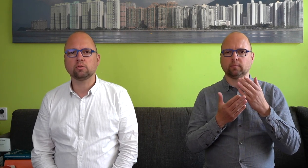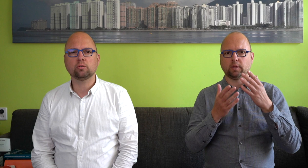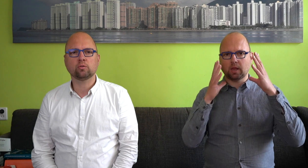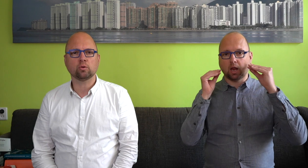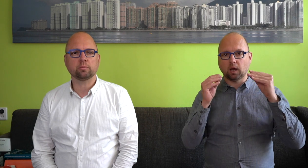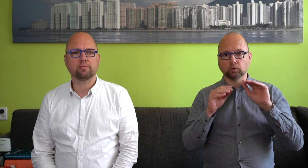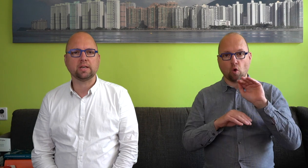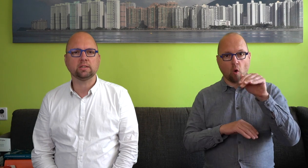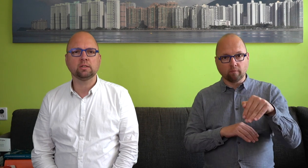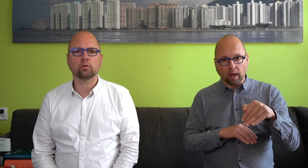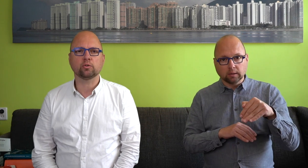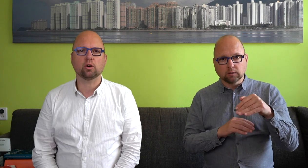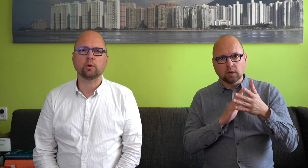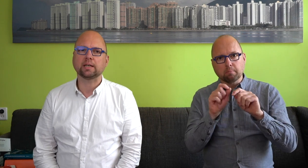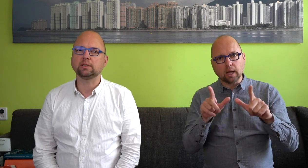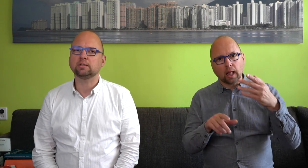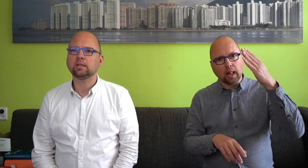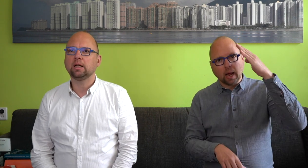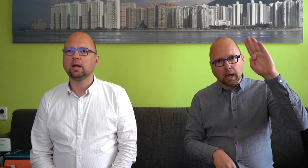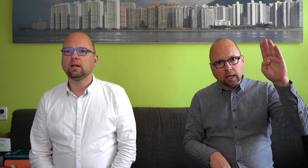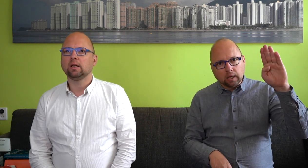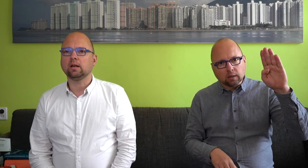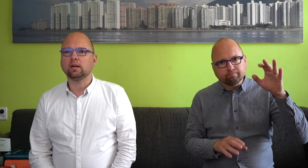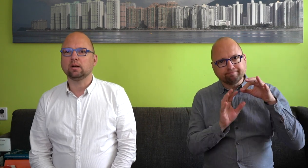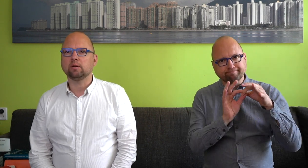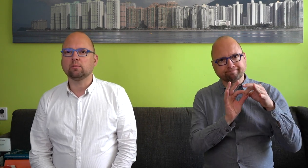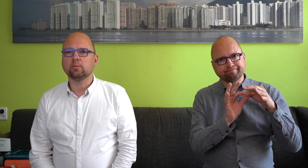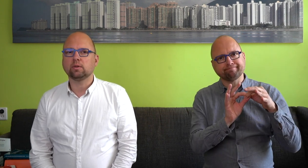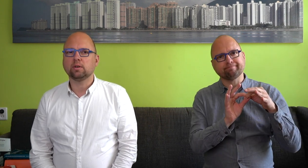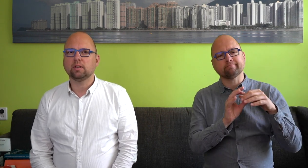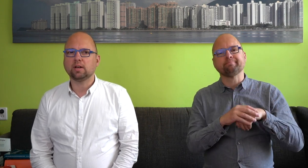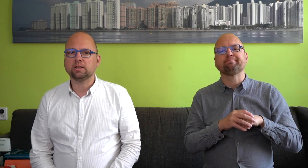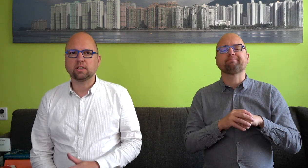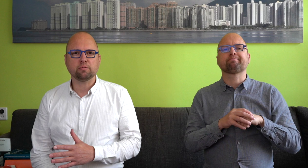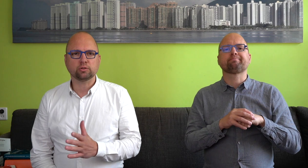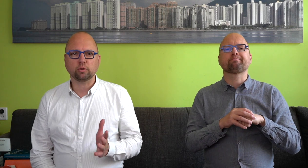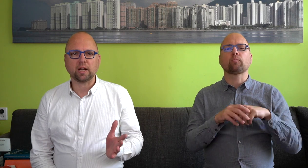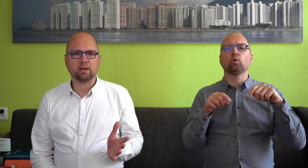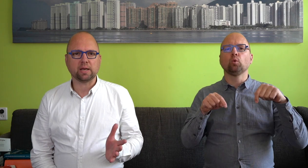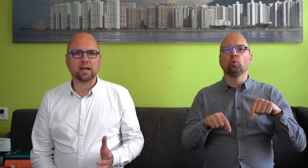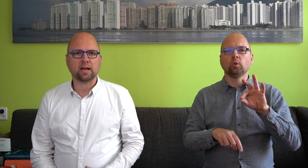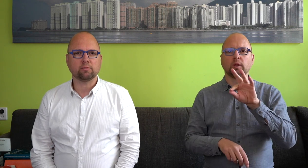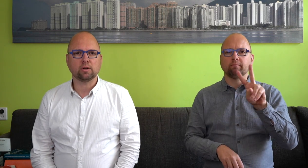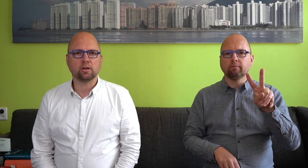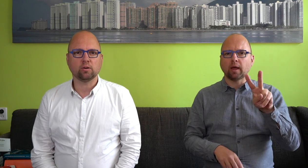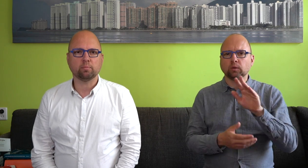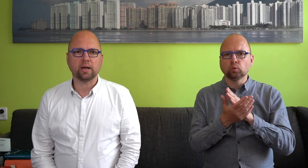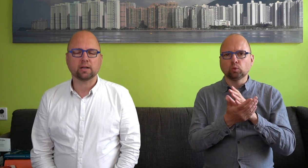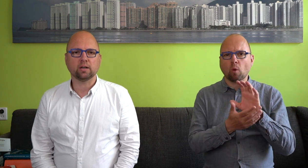tolk op tv zien rond de coronacrisis, lees ik in heel veel sociale media opmerkingen